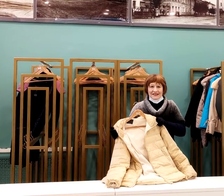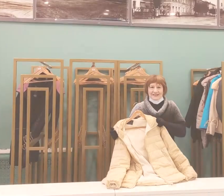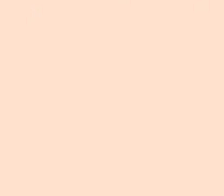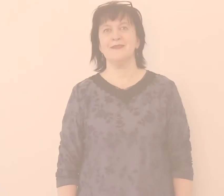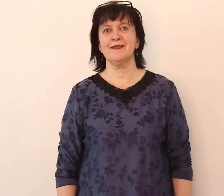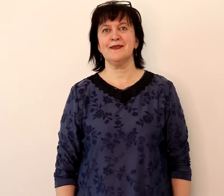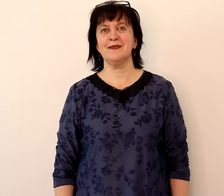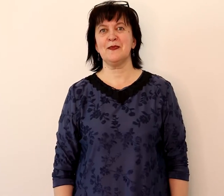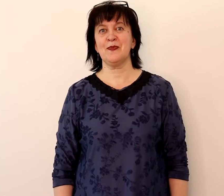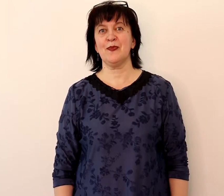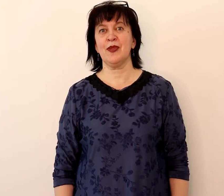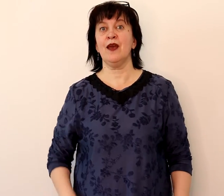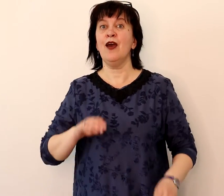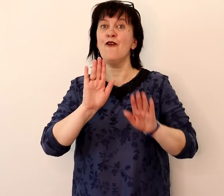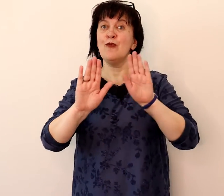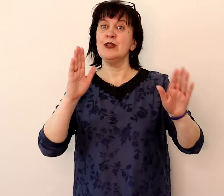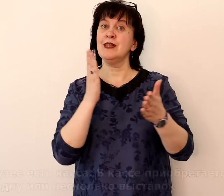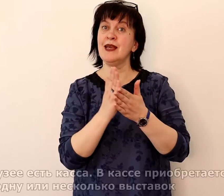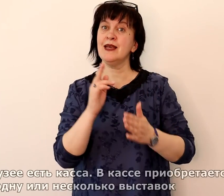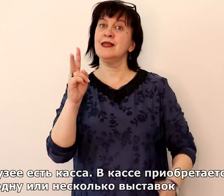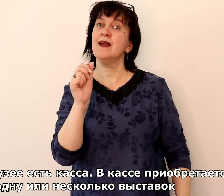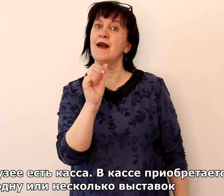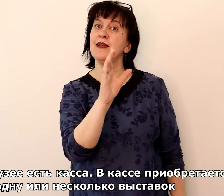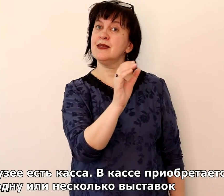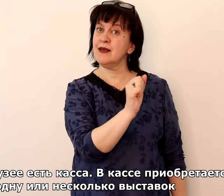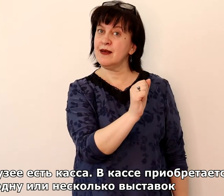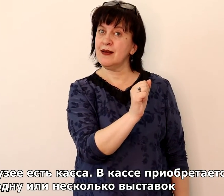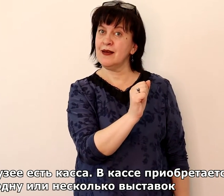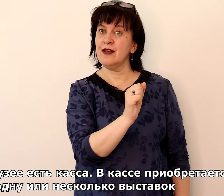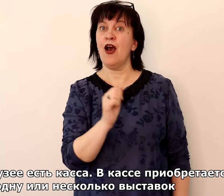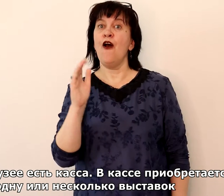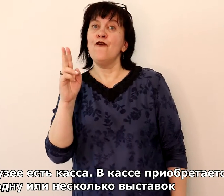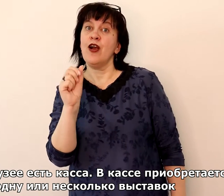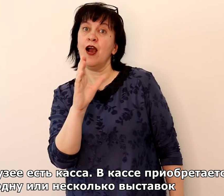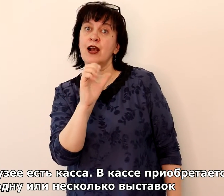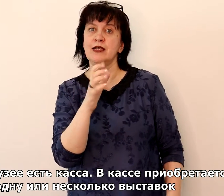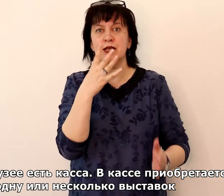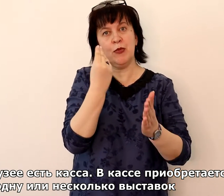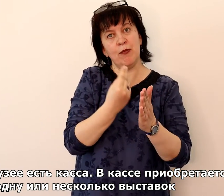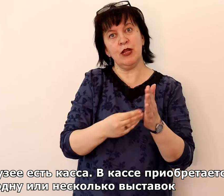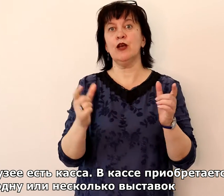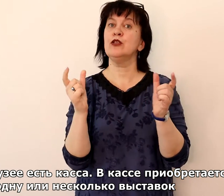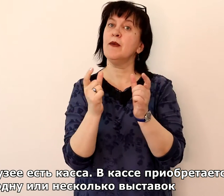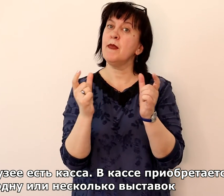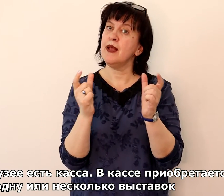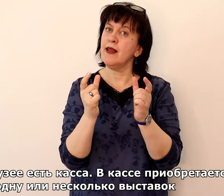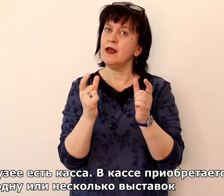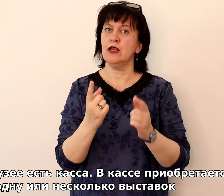В музее есть касса. В кассе приобретается билет на одну или несколько